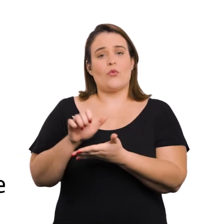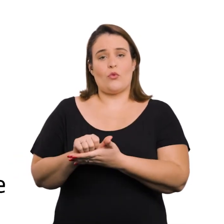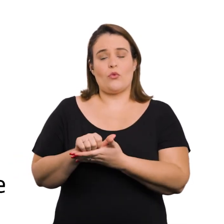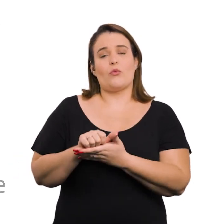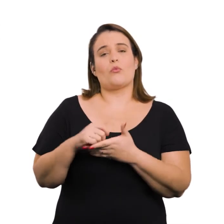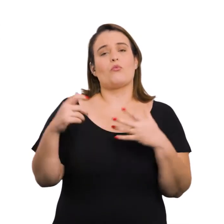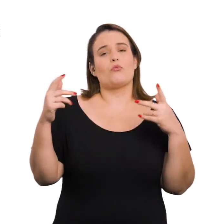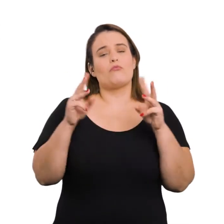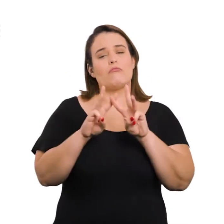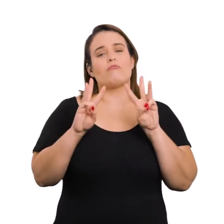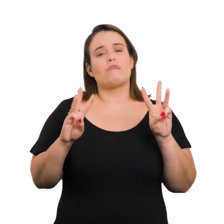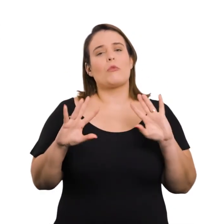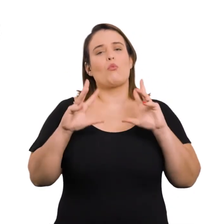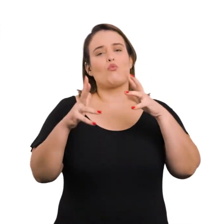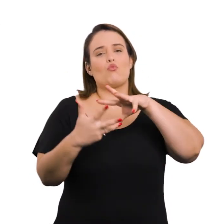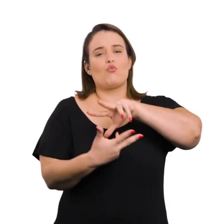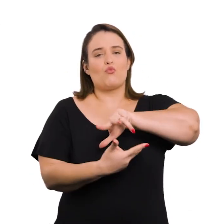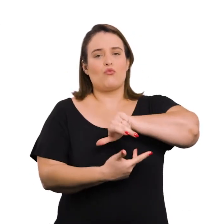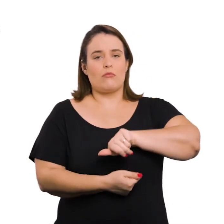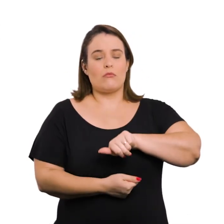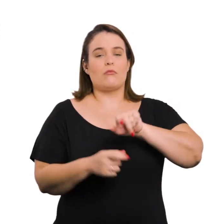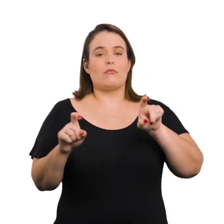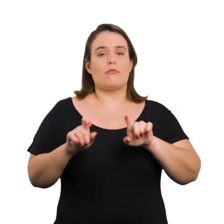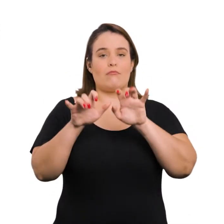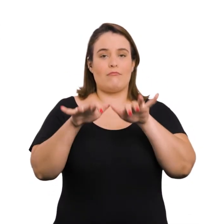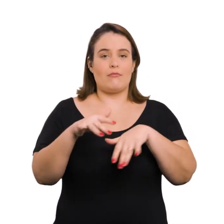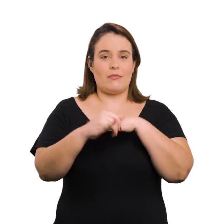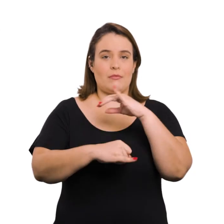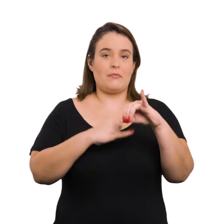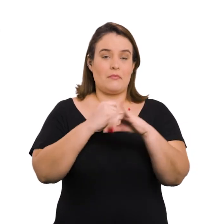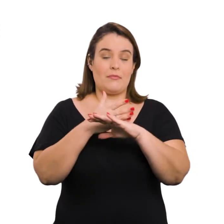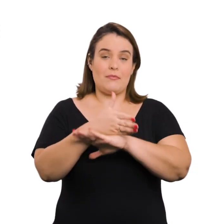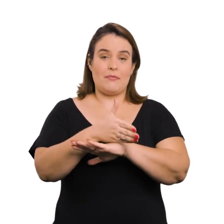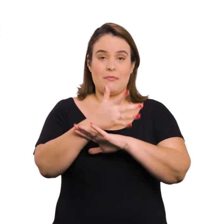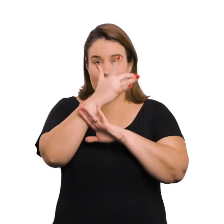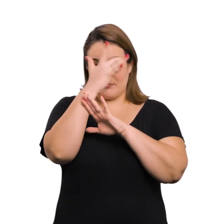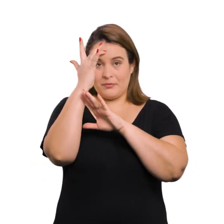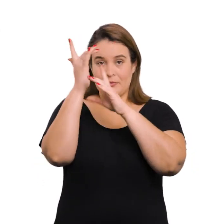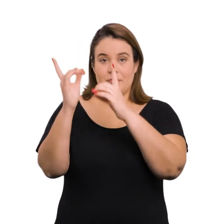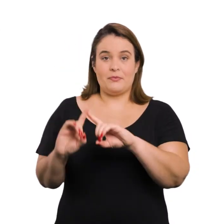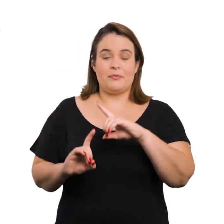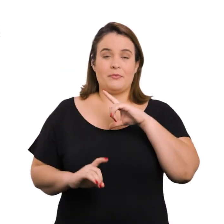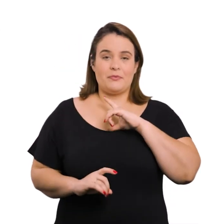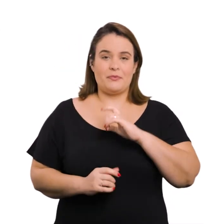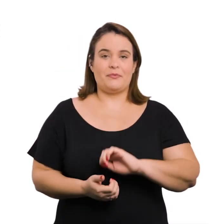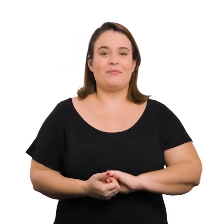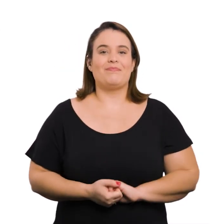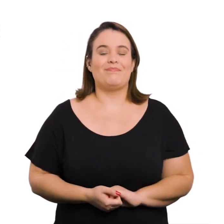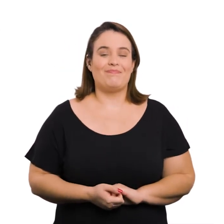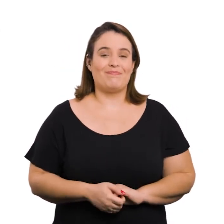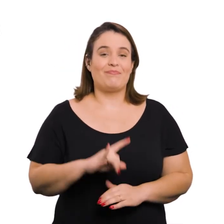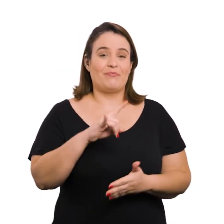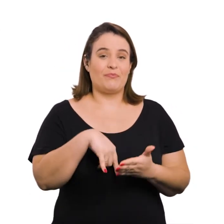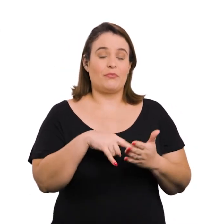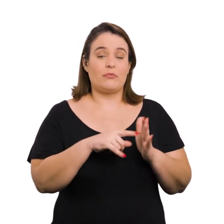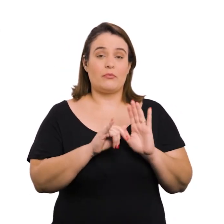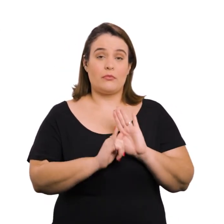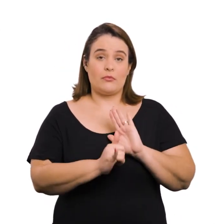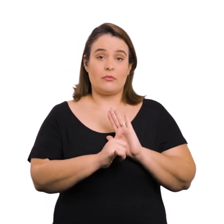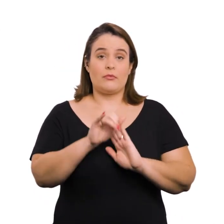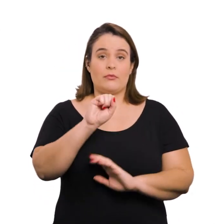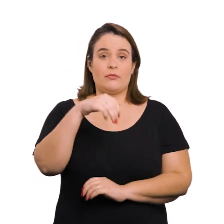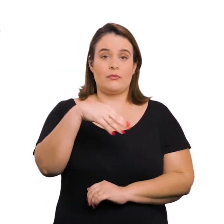certificação de sítios e portais da Rede Mundial de Computadores, internet, acessíveis às pessoas com deficiência.